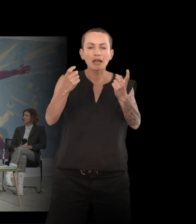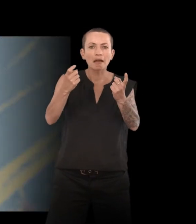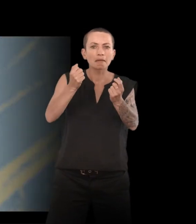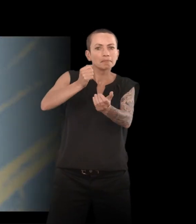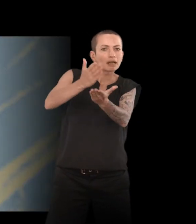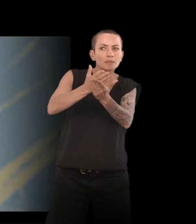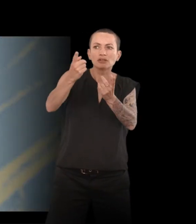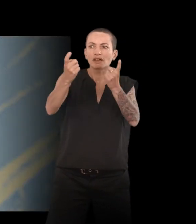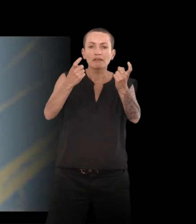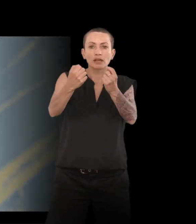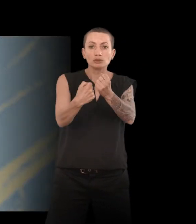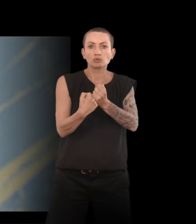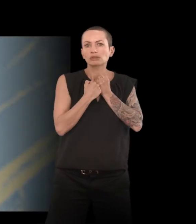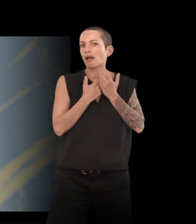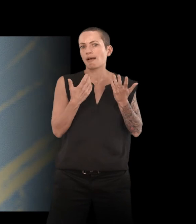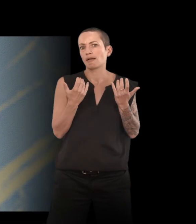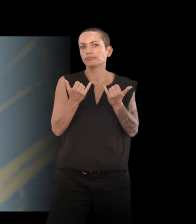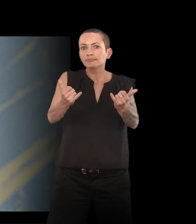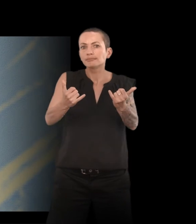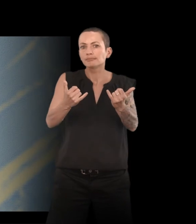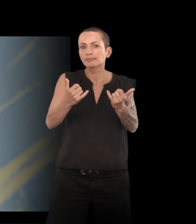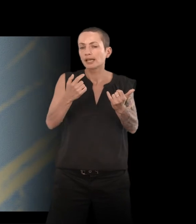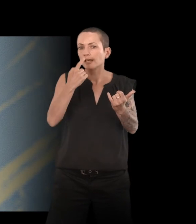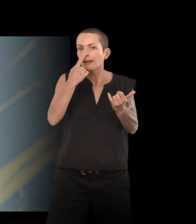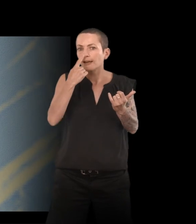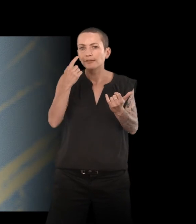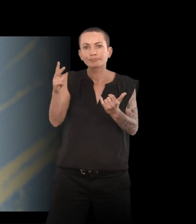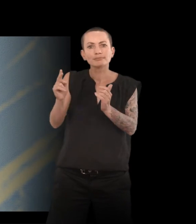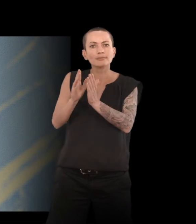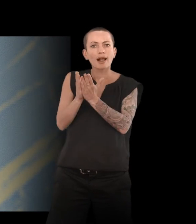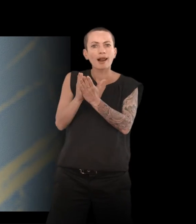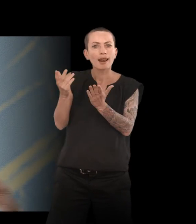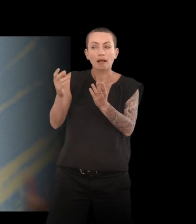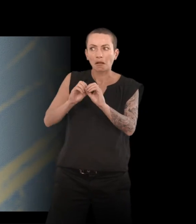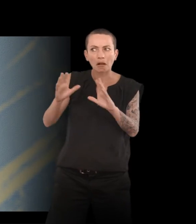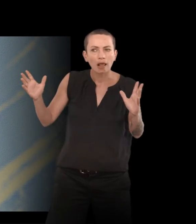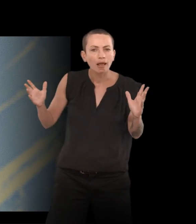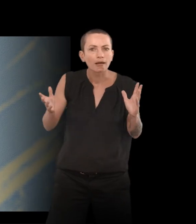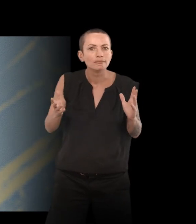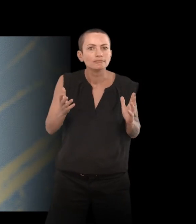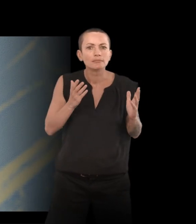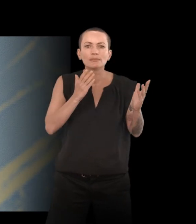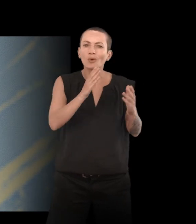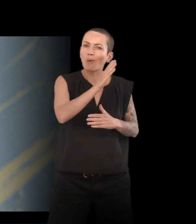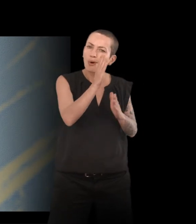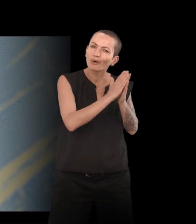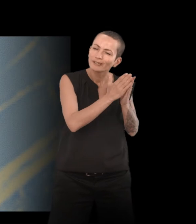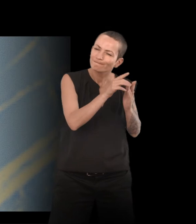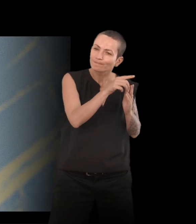performances. Et je crois que c'est très, très clair dans le livre de Camille, plus encore que dans d'autres, à quel point